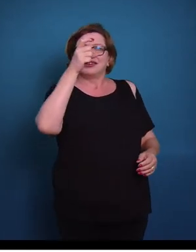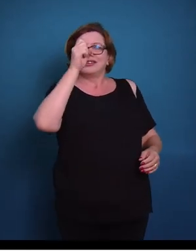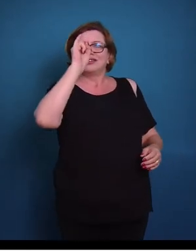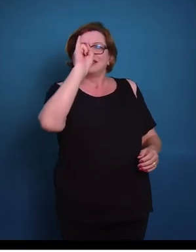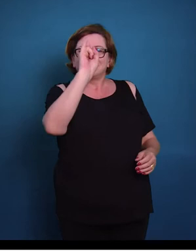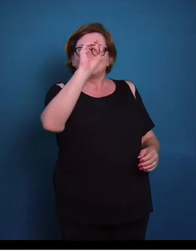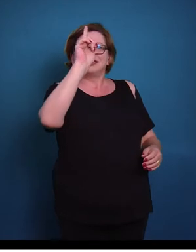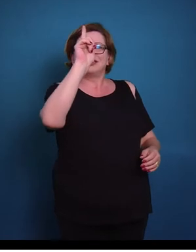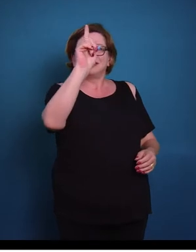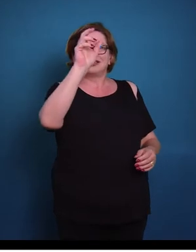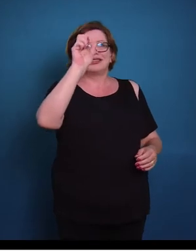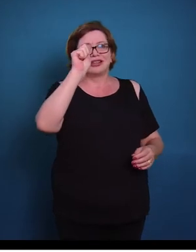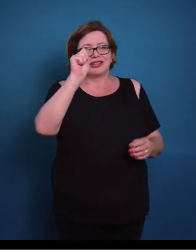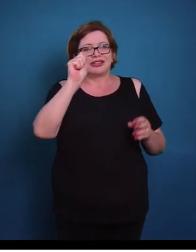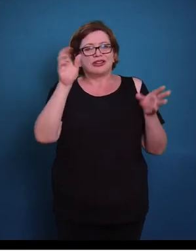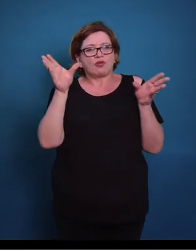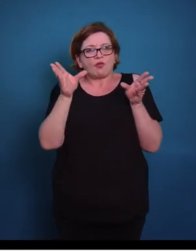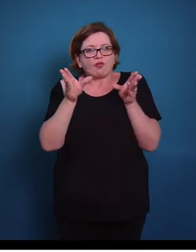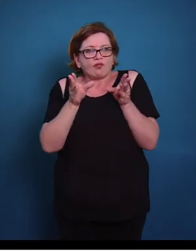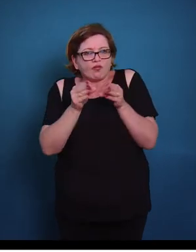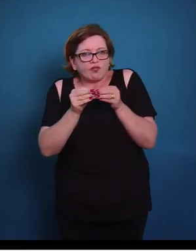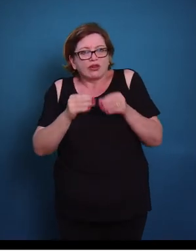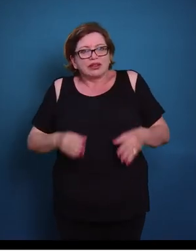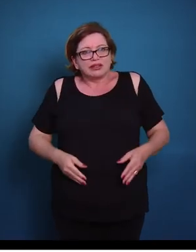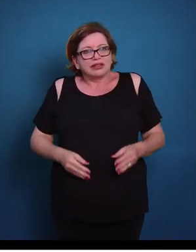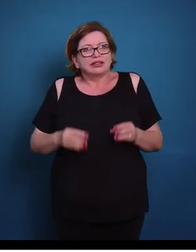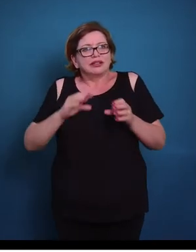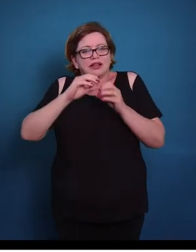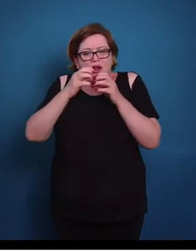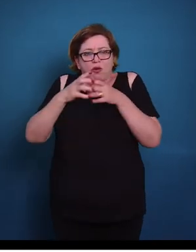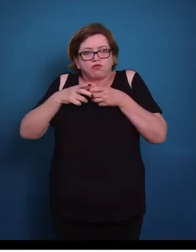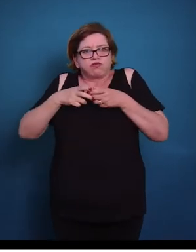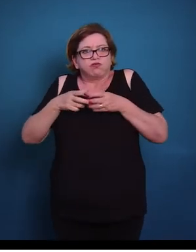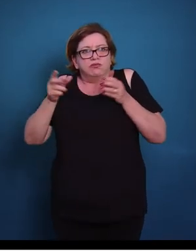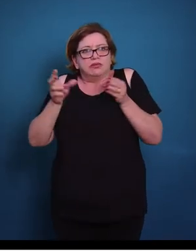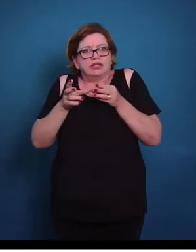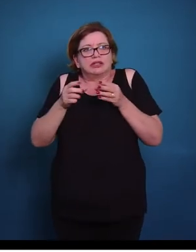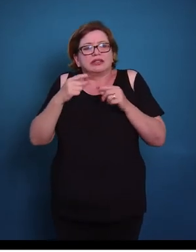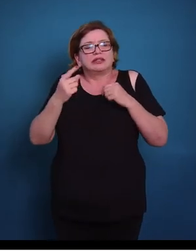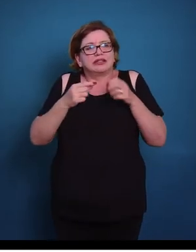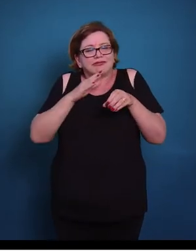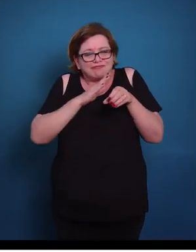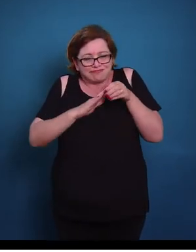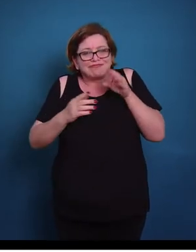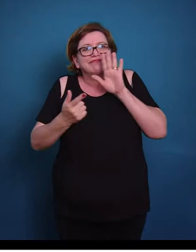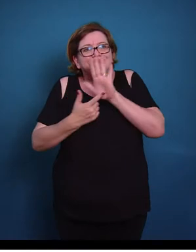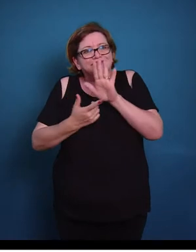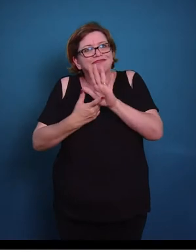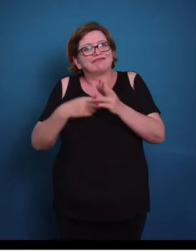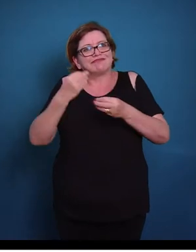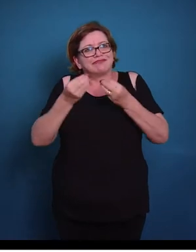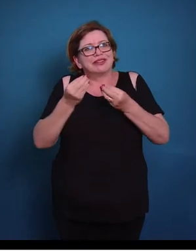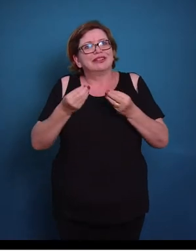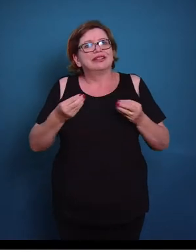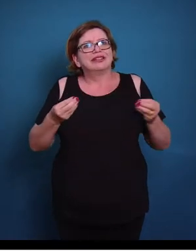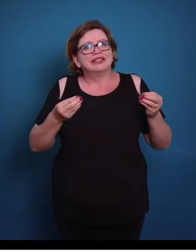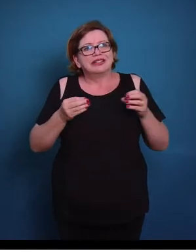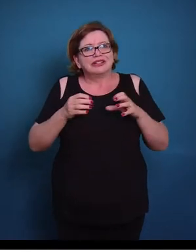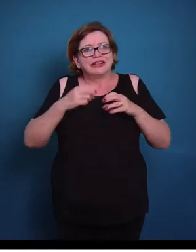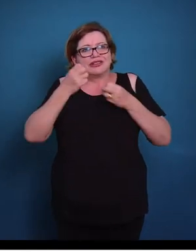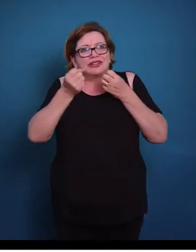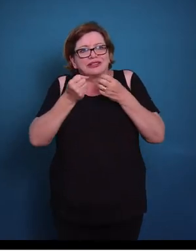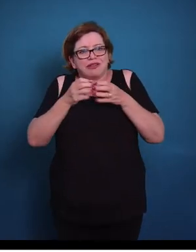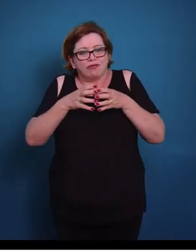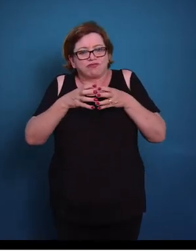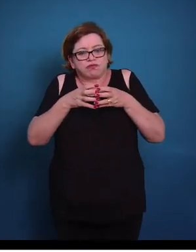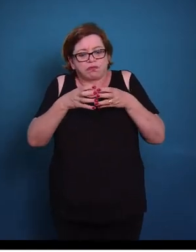essas células são células grandes, células globosas, principalmente as células superficiais. Aqui nós temos um corte do epitélio da bexiga. Quando